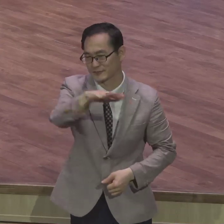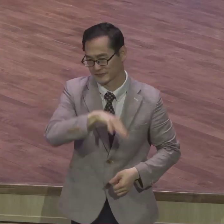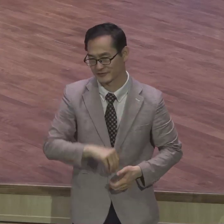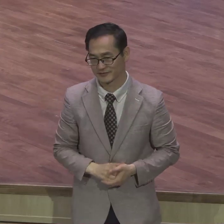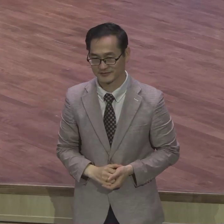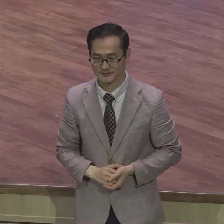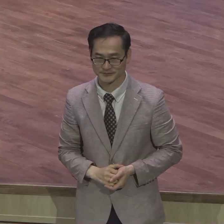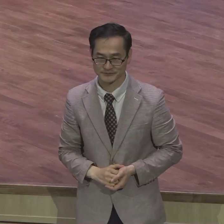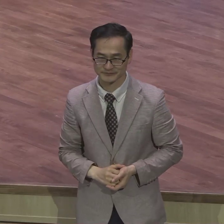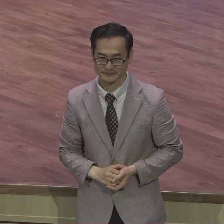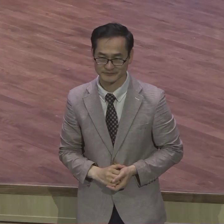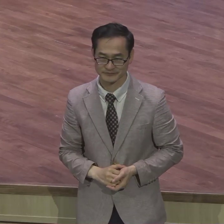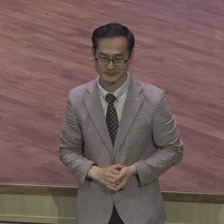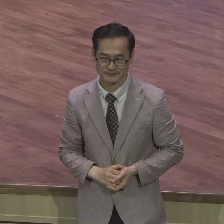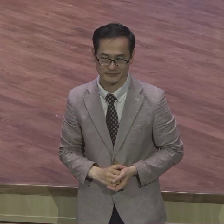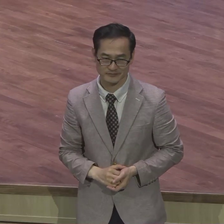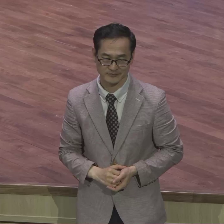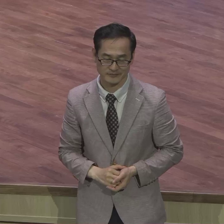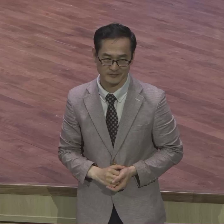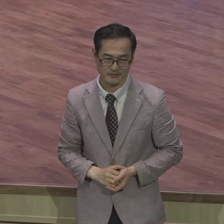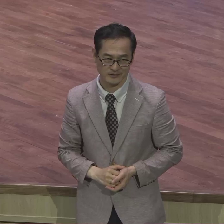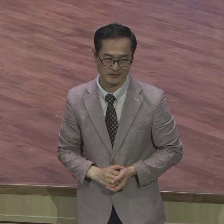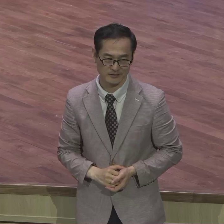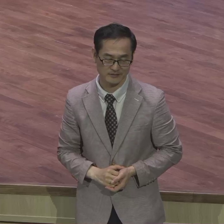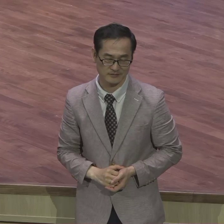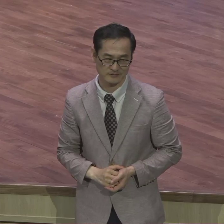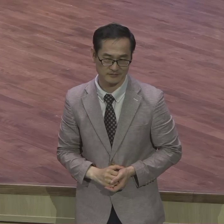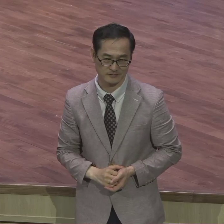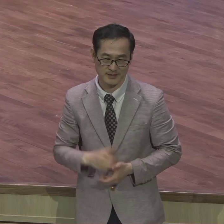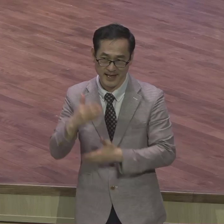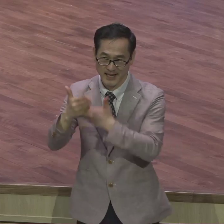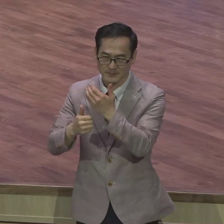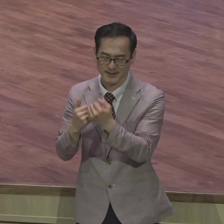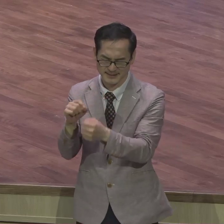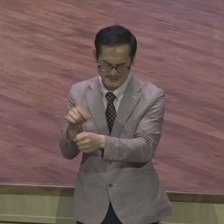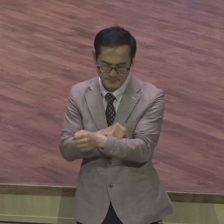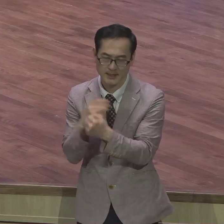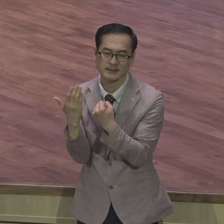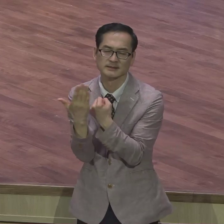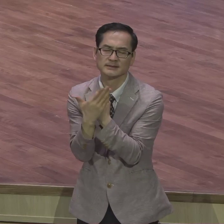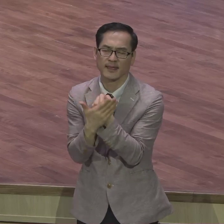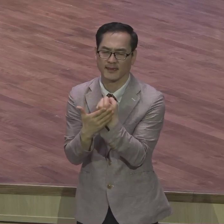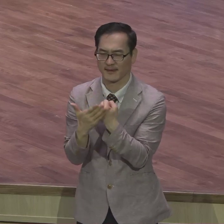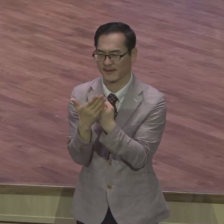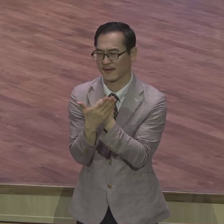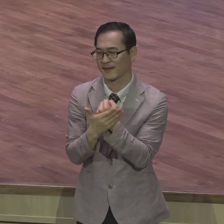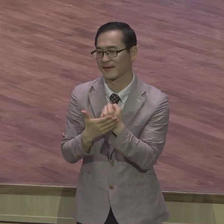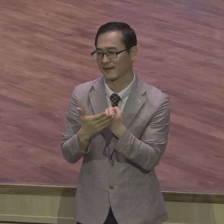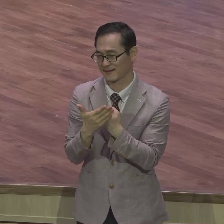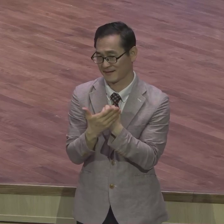아멘 하나님의 특별 은총을 받은 존재들 아멘